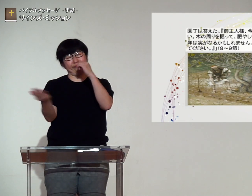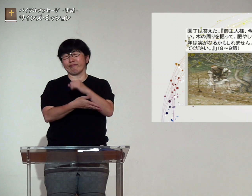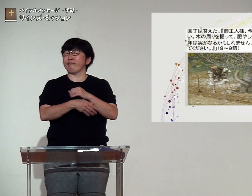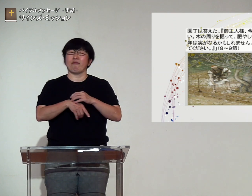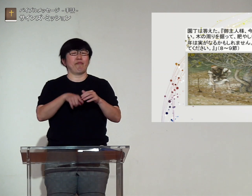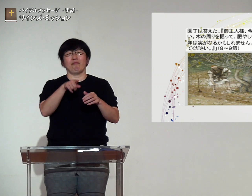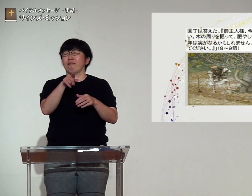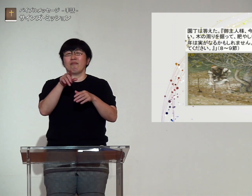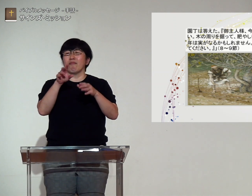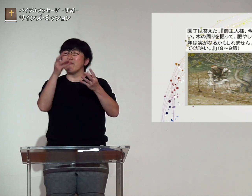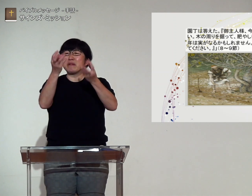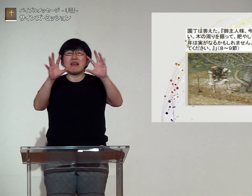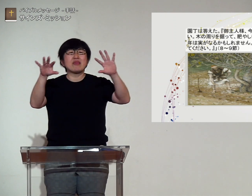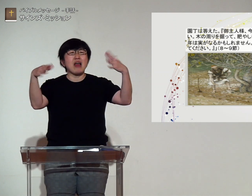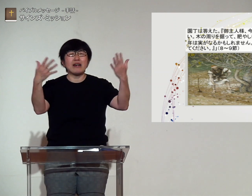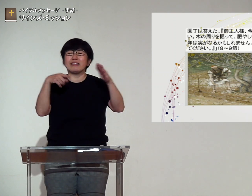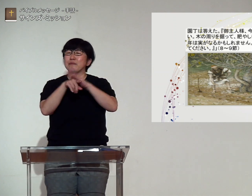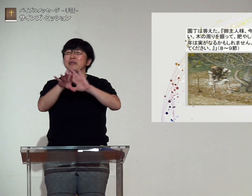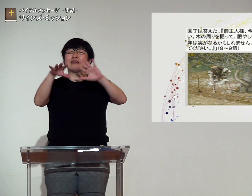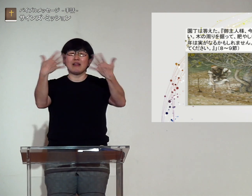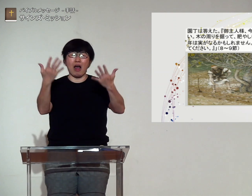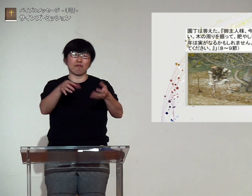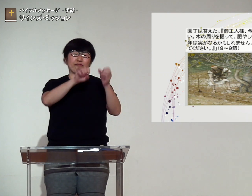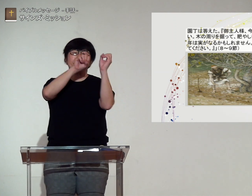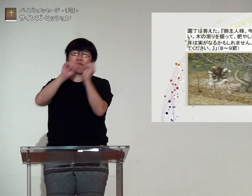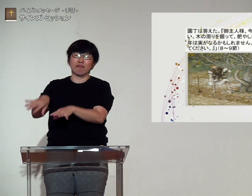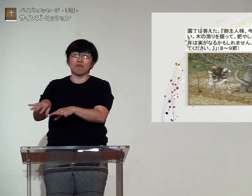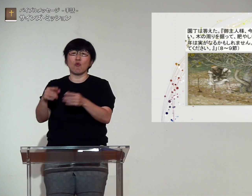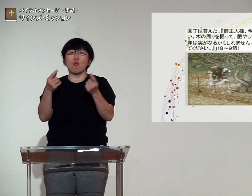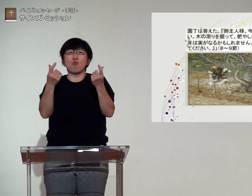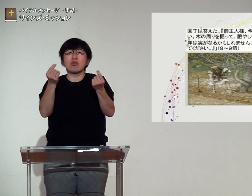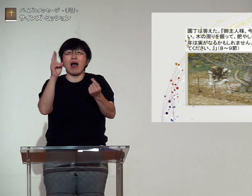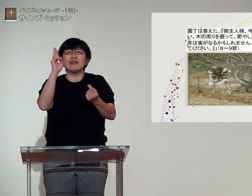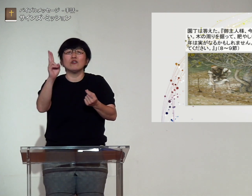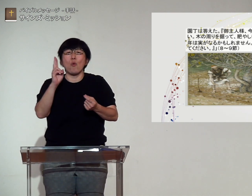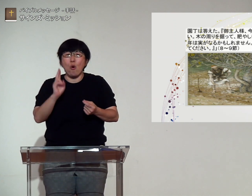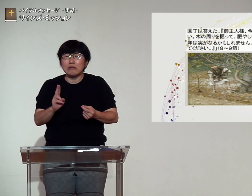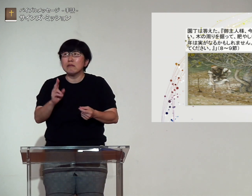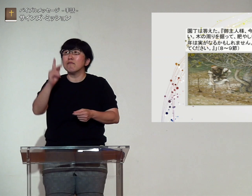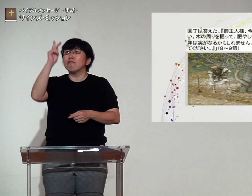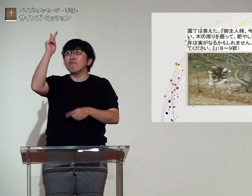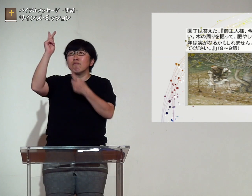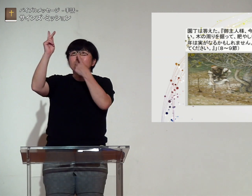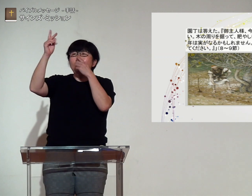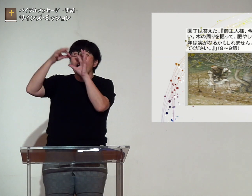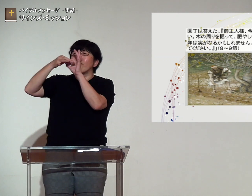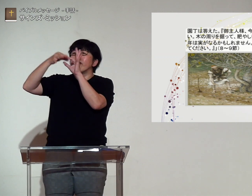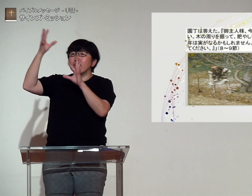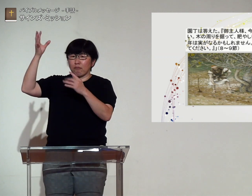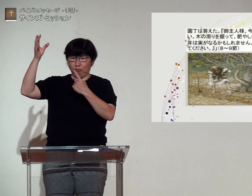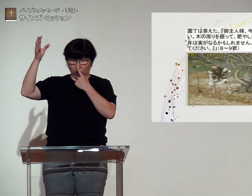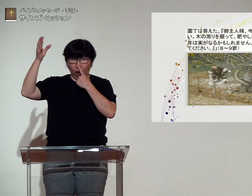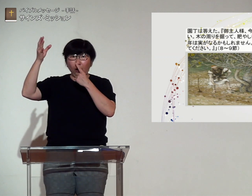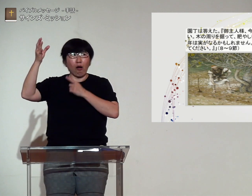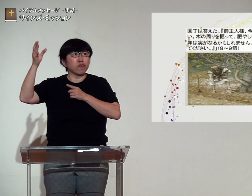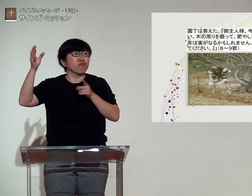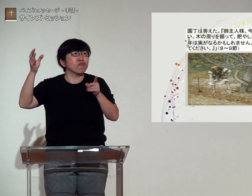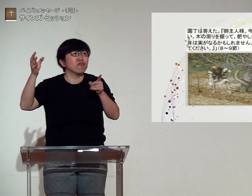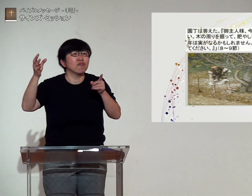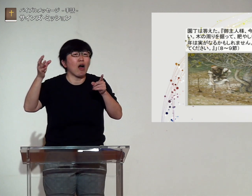普通だったら切ります身がない意味がない捨てましょうですでもそうなると